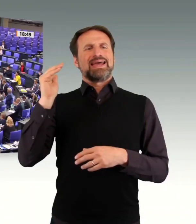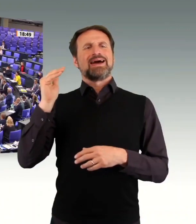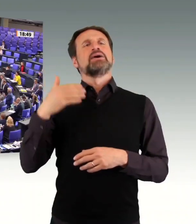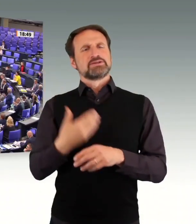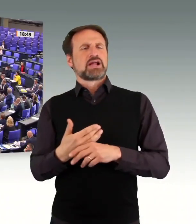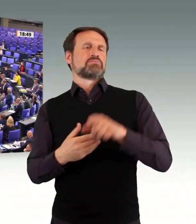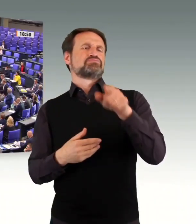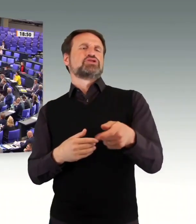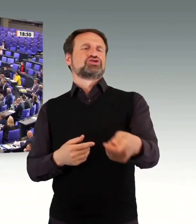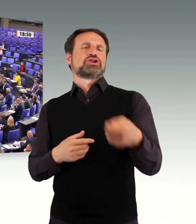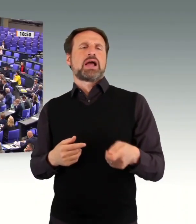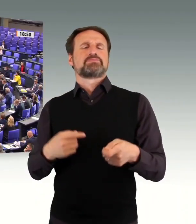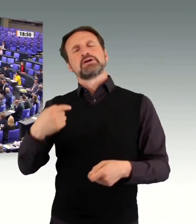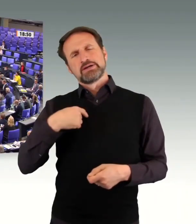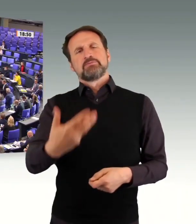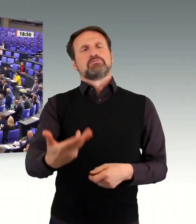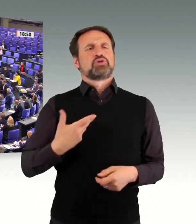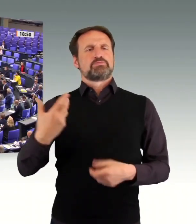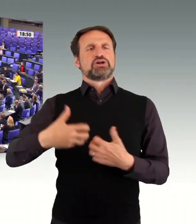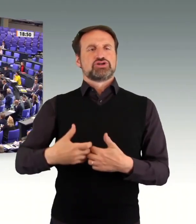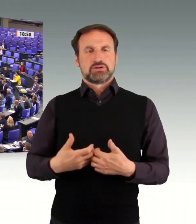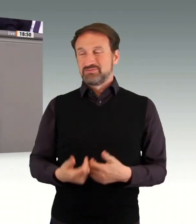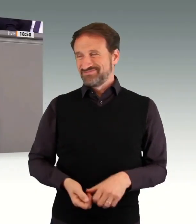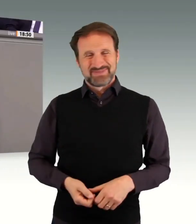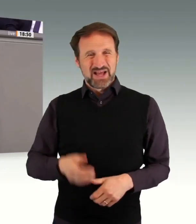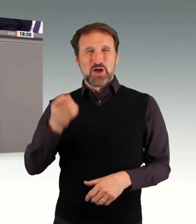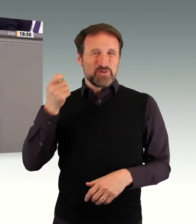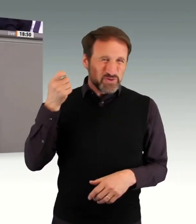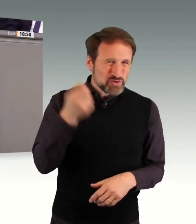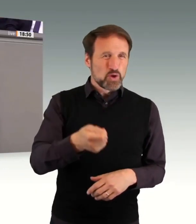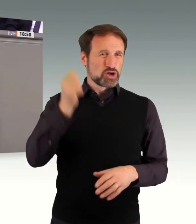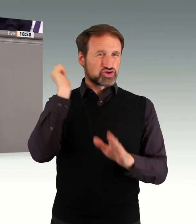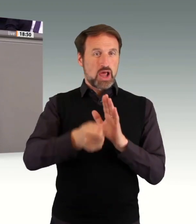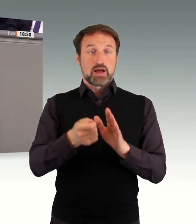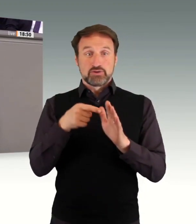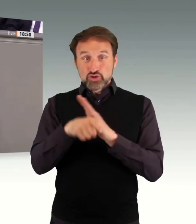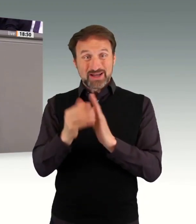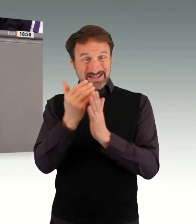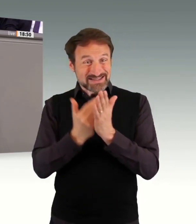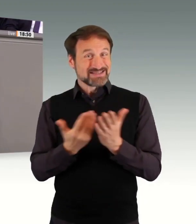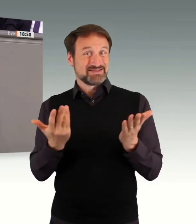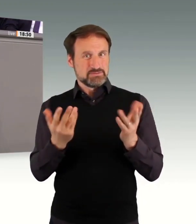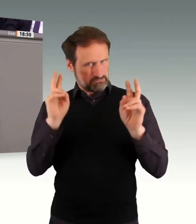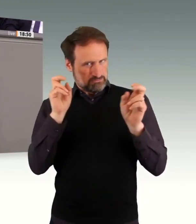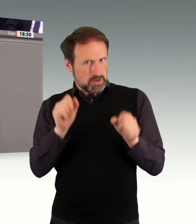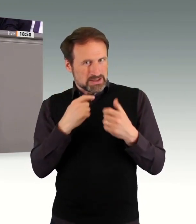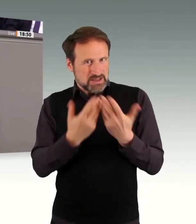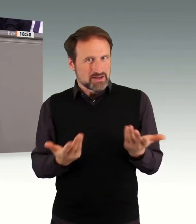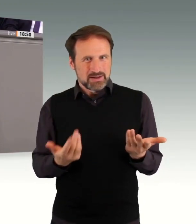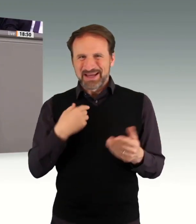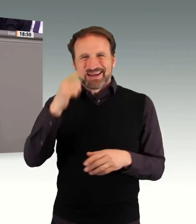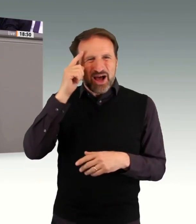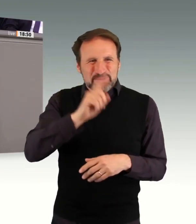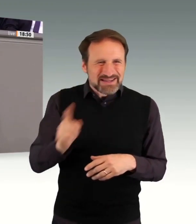Stattdessen hat man diese gesellschaftlich so unglaublich relevante Debatte von Anfang an gesundheitspolitisch verengt und sie